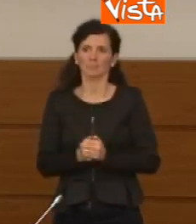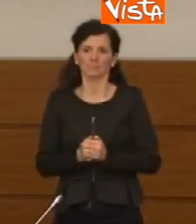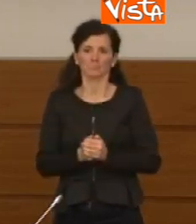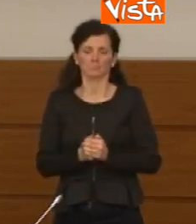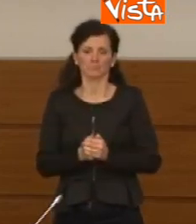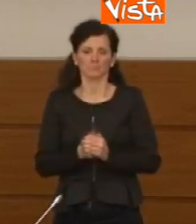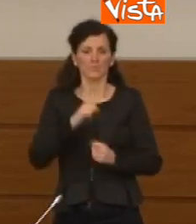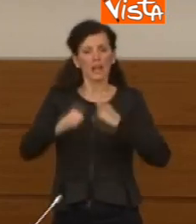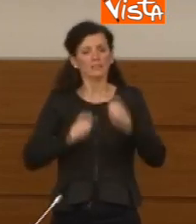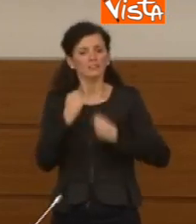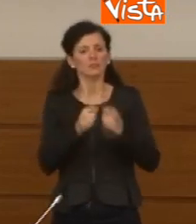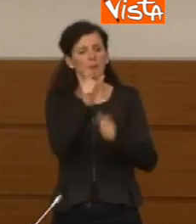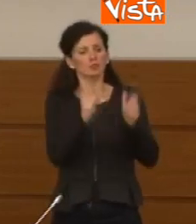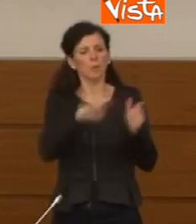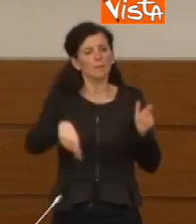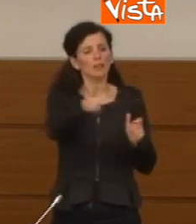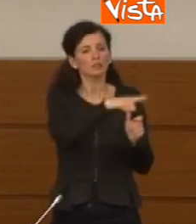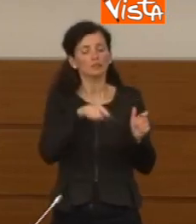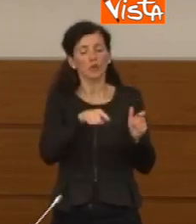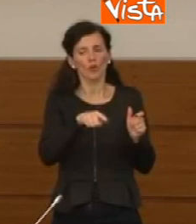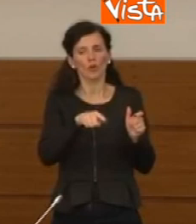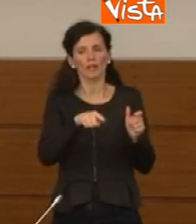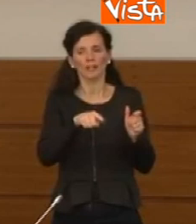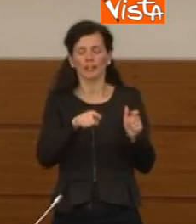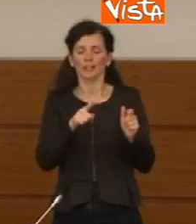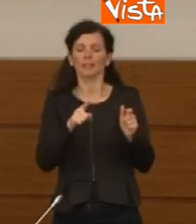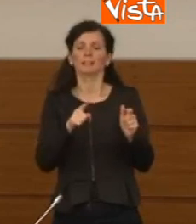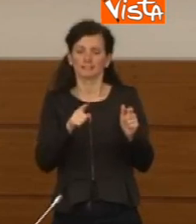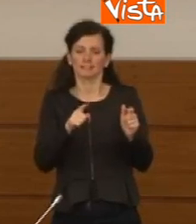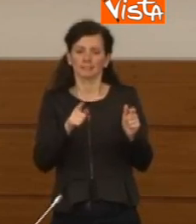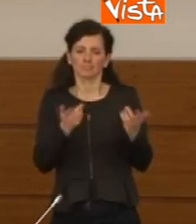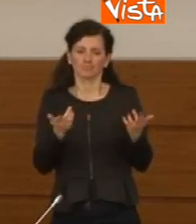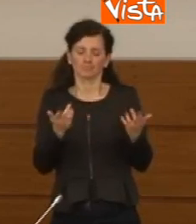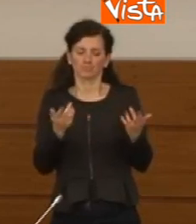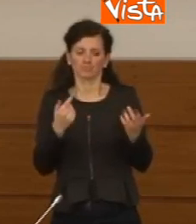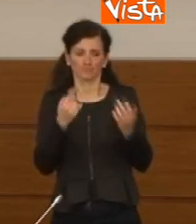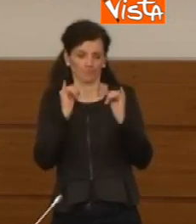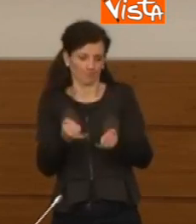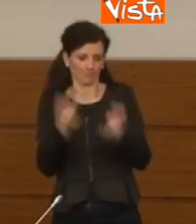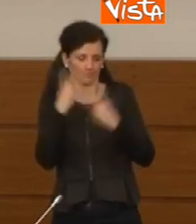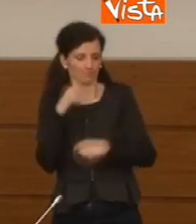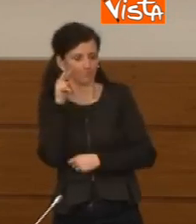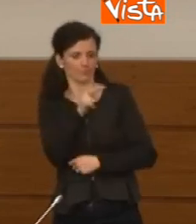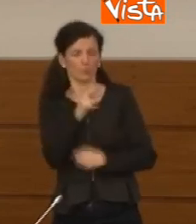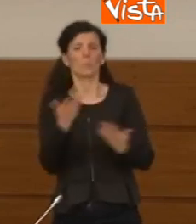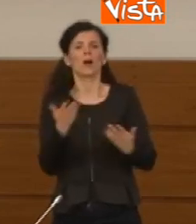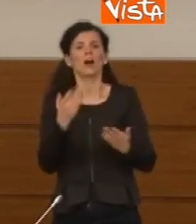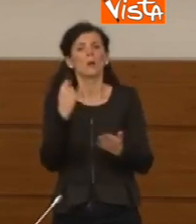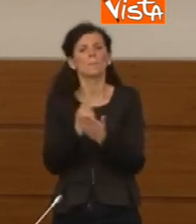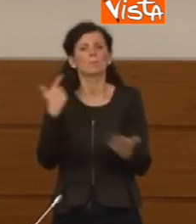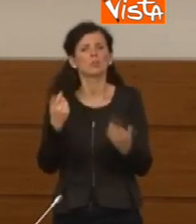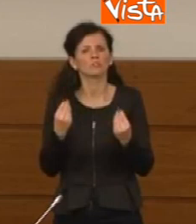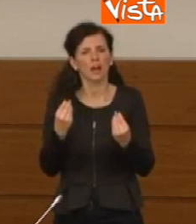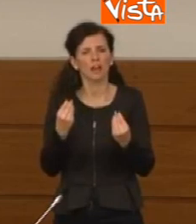un elemento di cui tenere, da prendere in considerazione il punto però essenziale è che comunque le